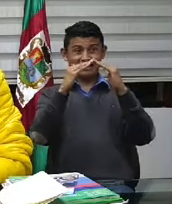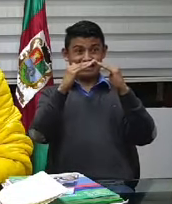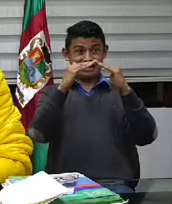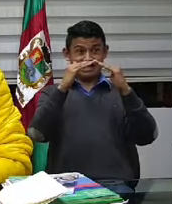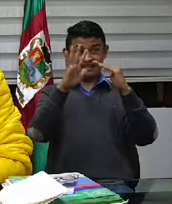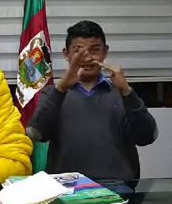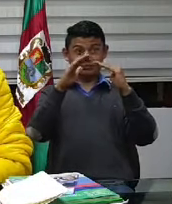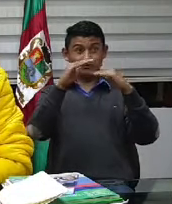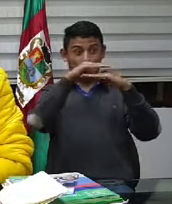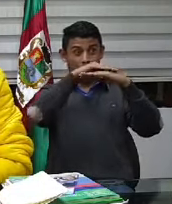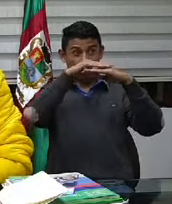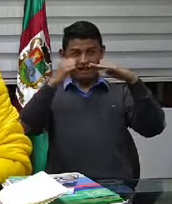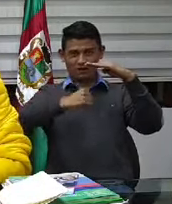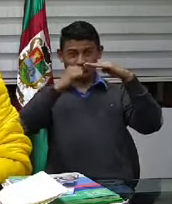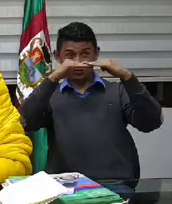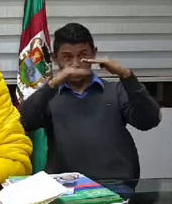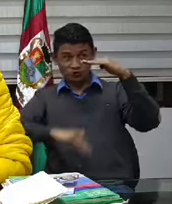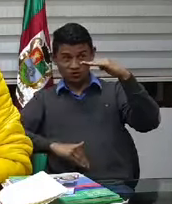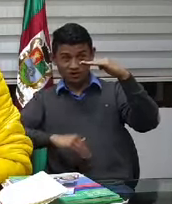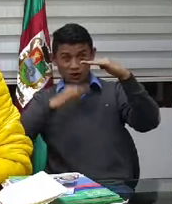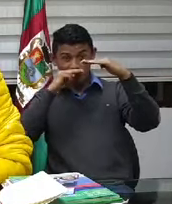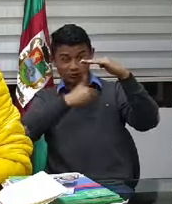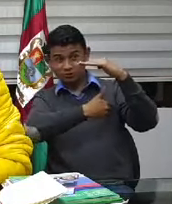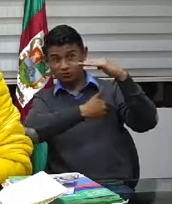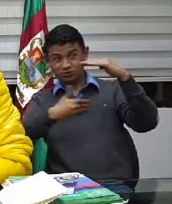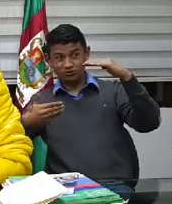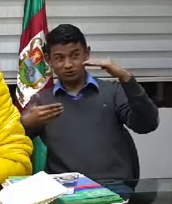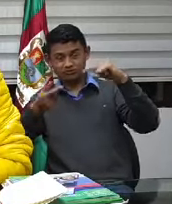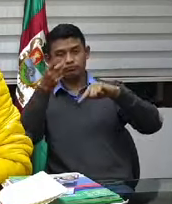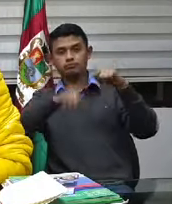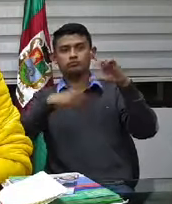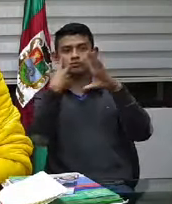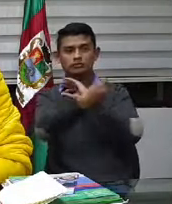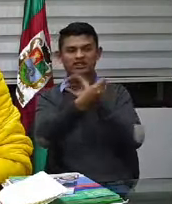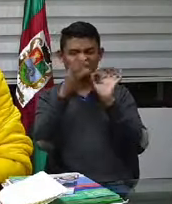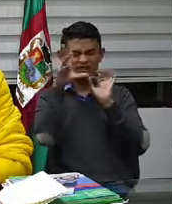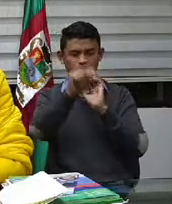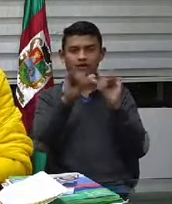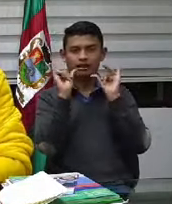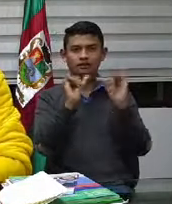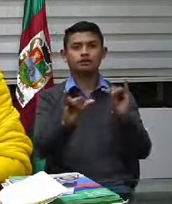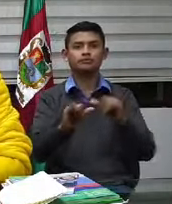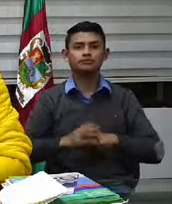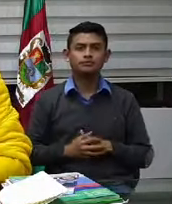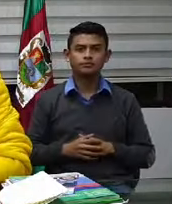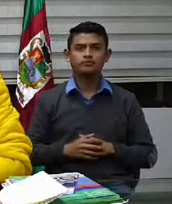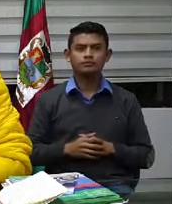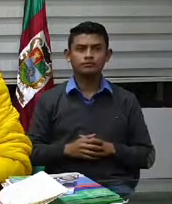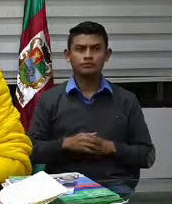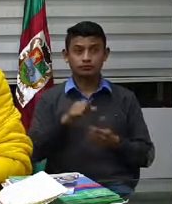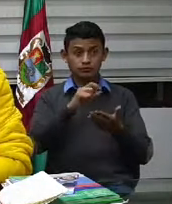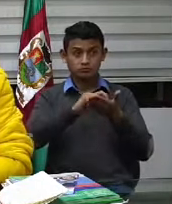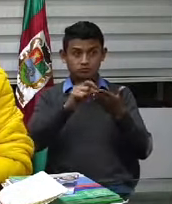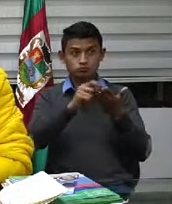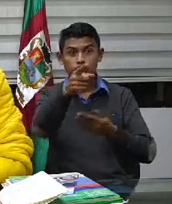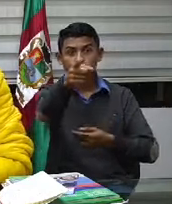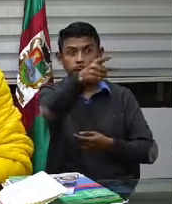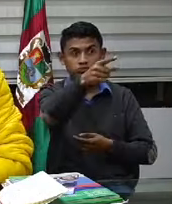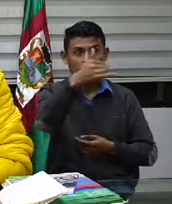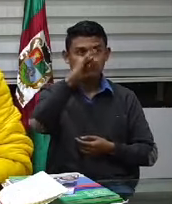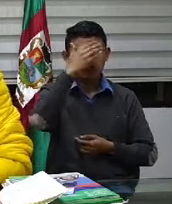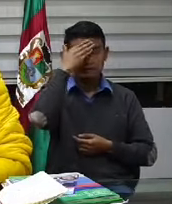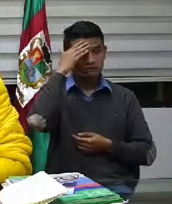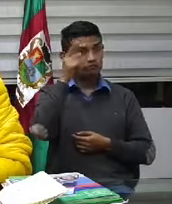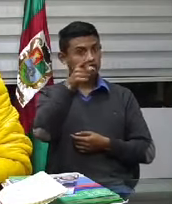toque de queda permanente para menores de edad ¿de acuerdo? Están apuntando ¿no? Y el toque de queda